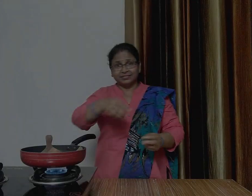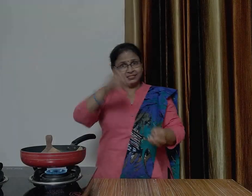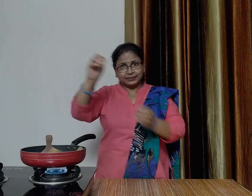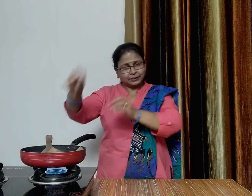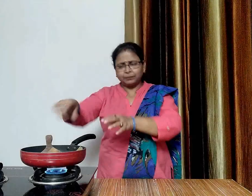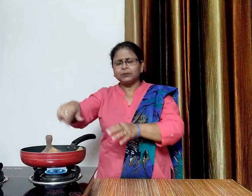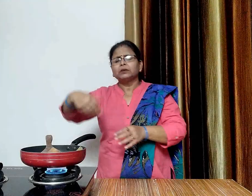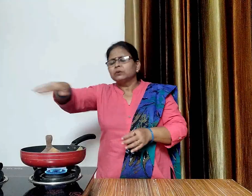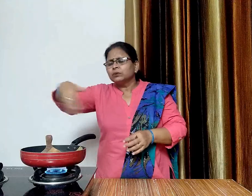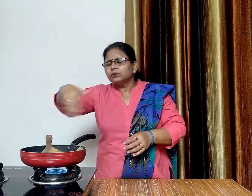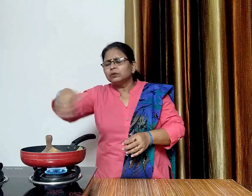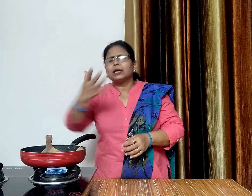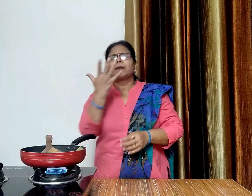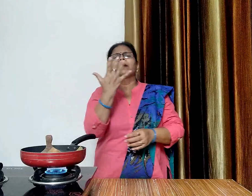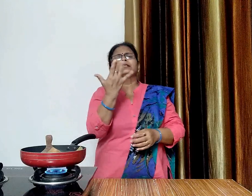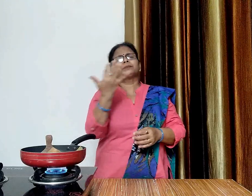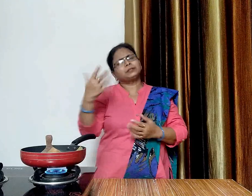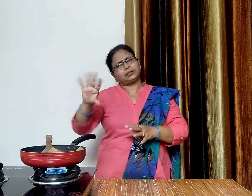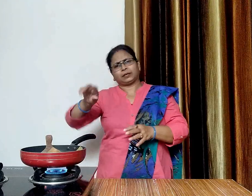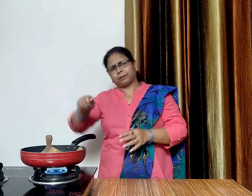पांच मिनट हो चुकी है, अब गैस बंद कर देंगे